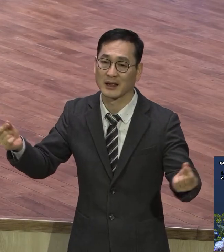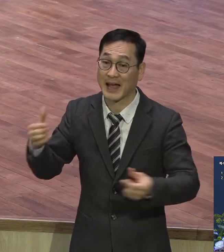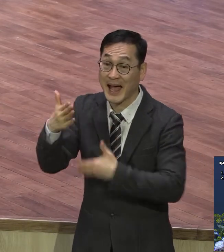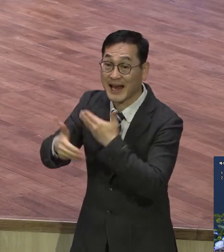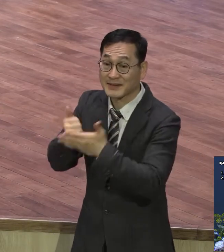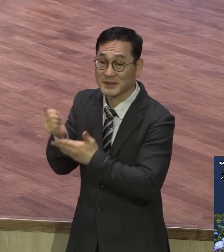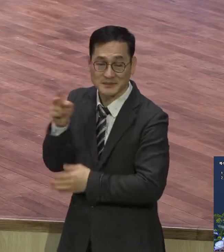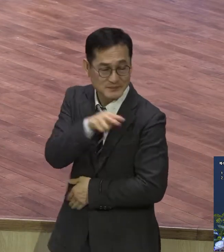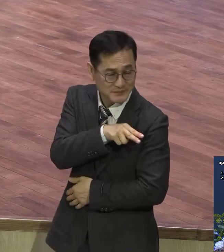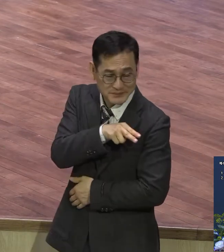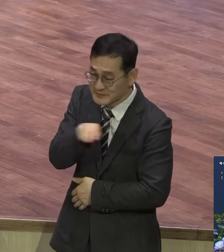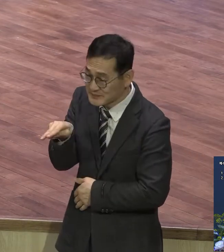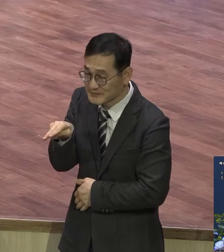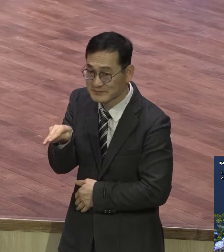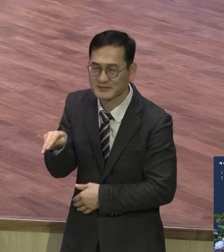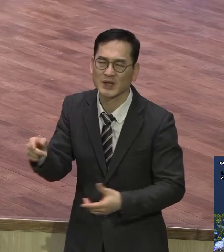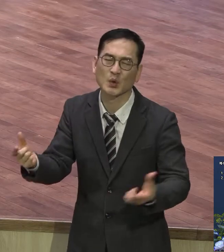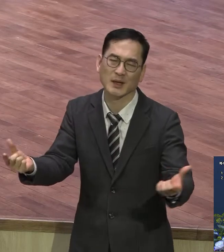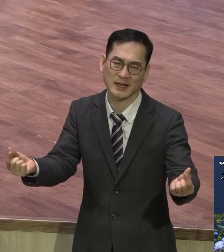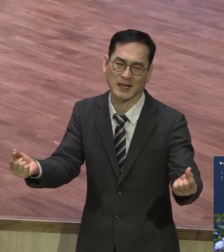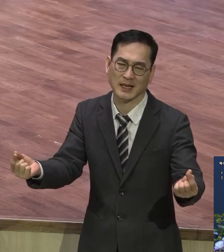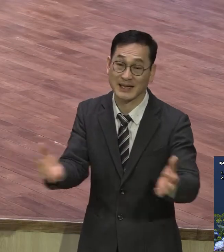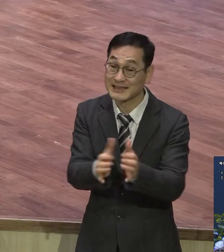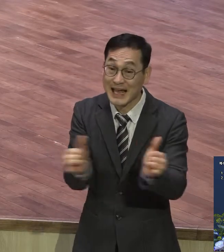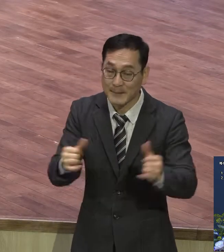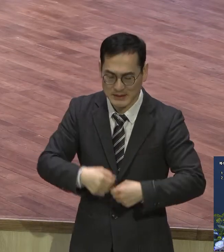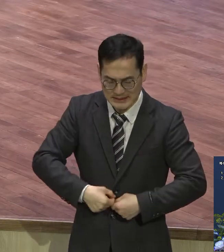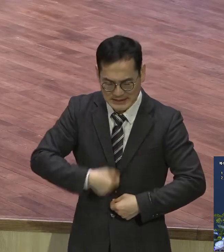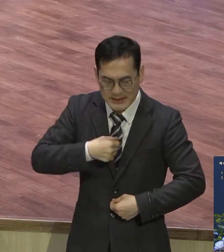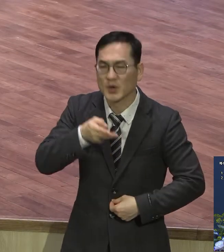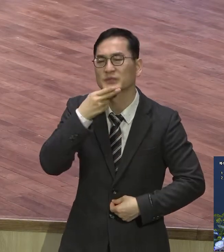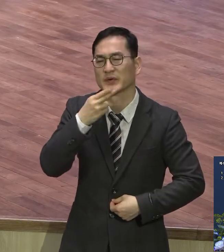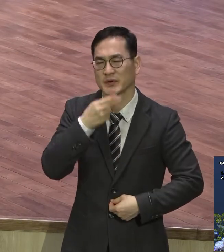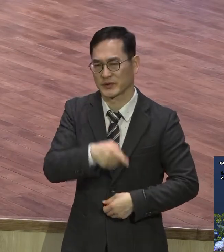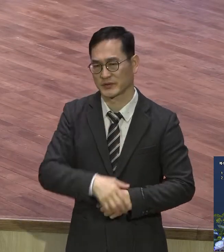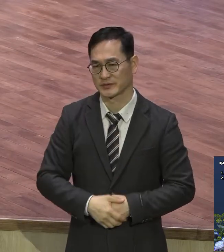보시는 의는 인간의 의 자체가 없기 때문에 더러운 누더기 돼요